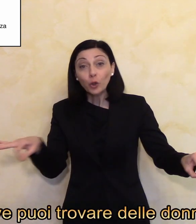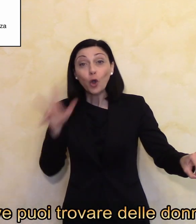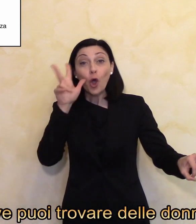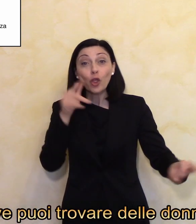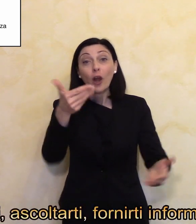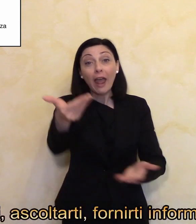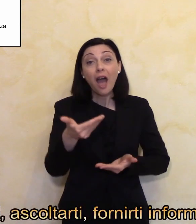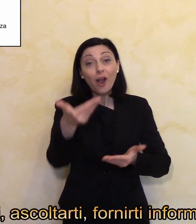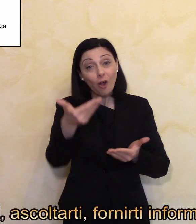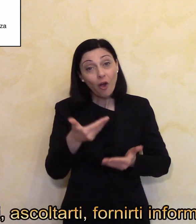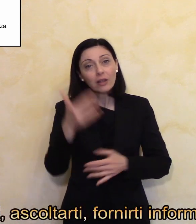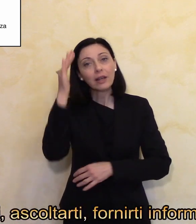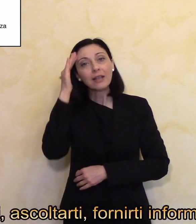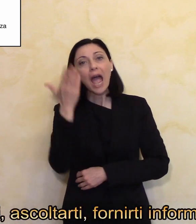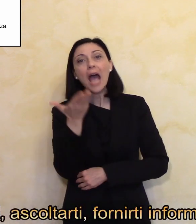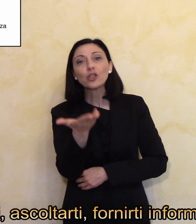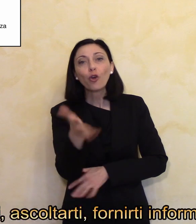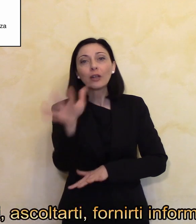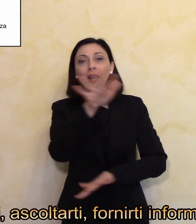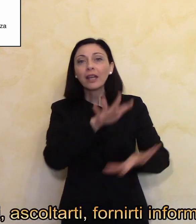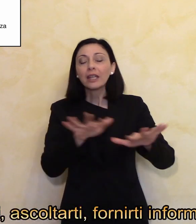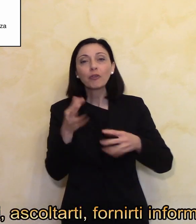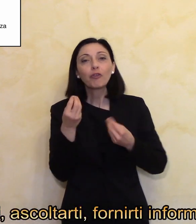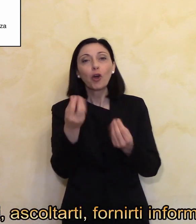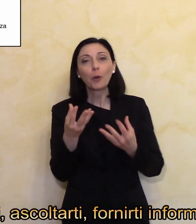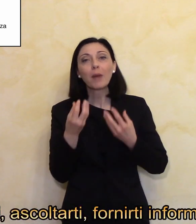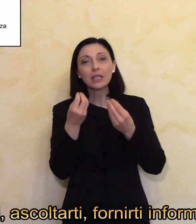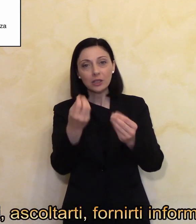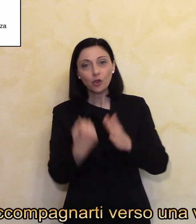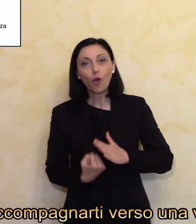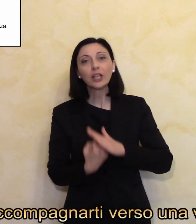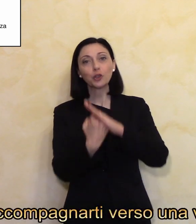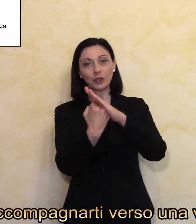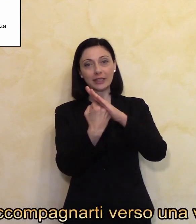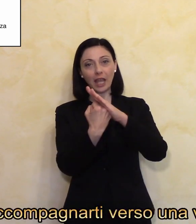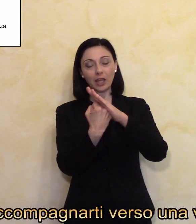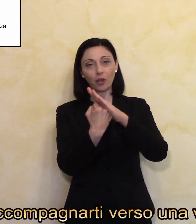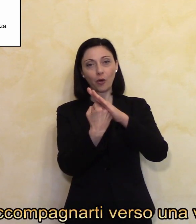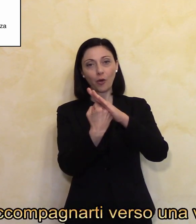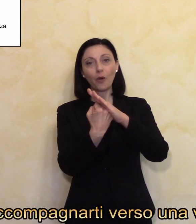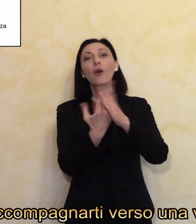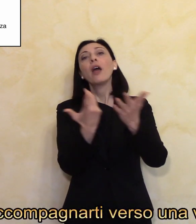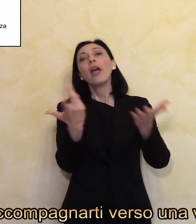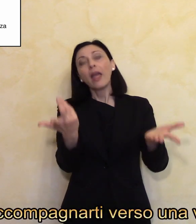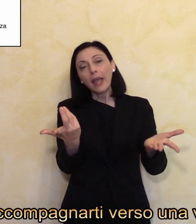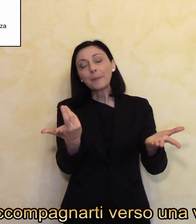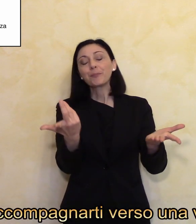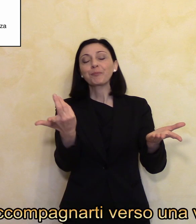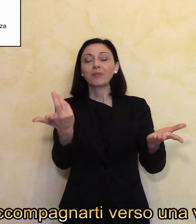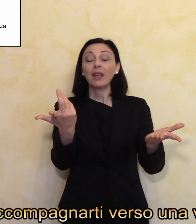delle donne pronte ad accoglierti, ascoltarti, fornirti informazioni e sostegno e accompagnarti verso una via di